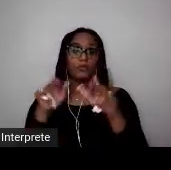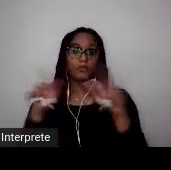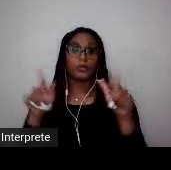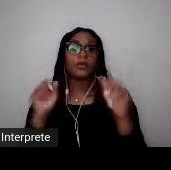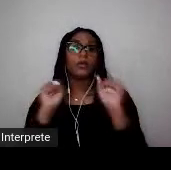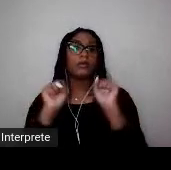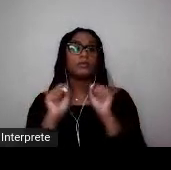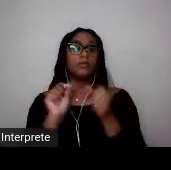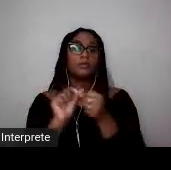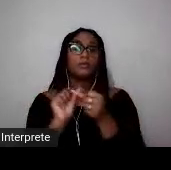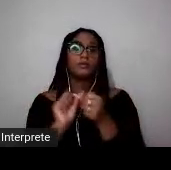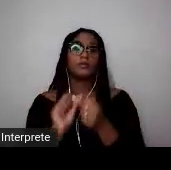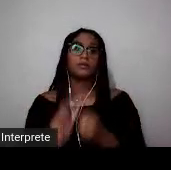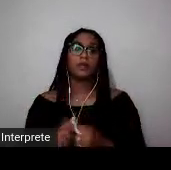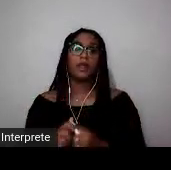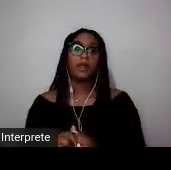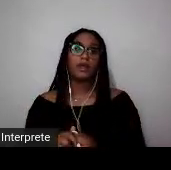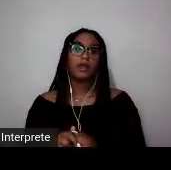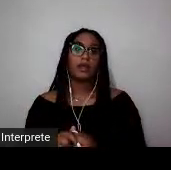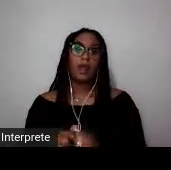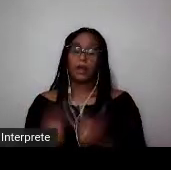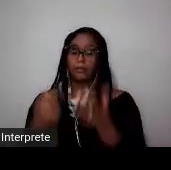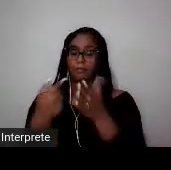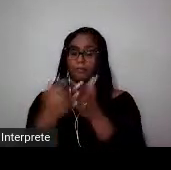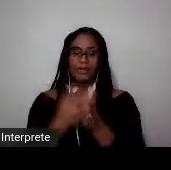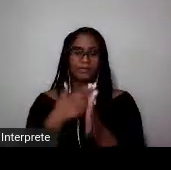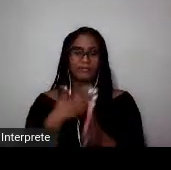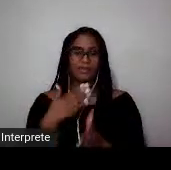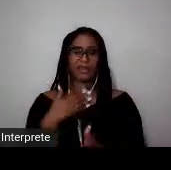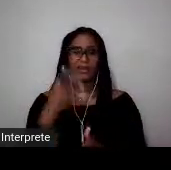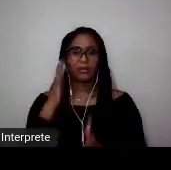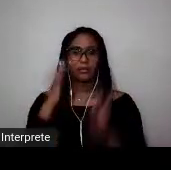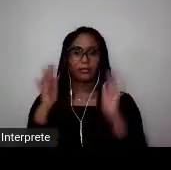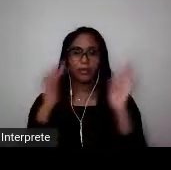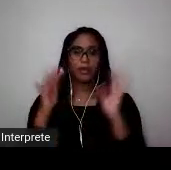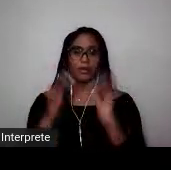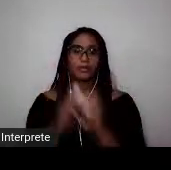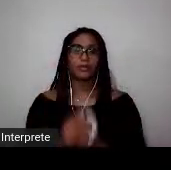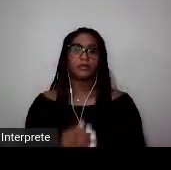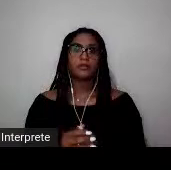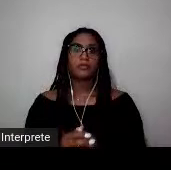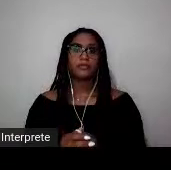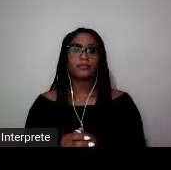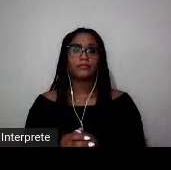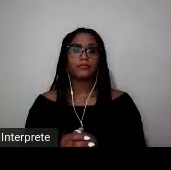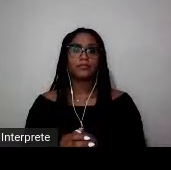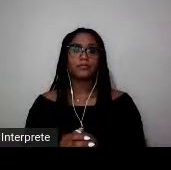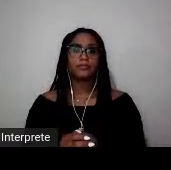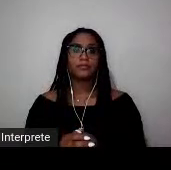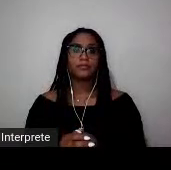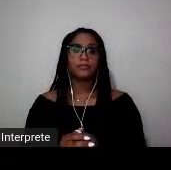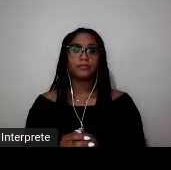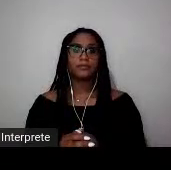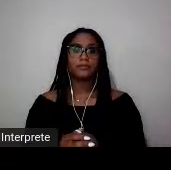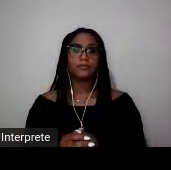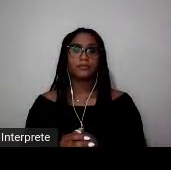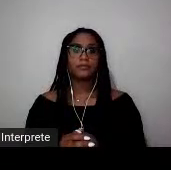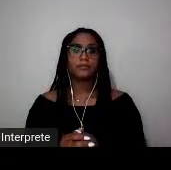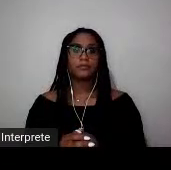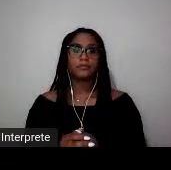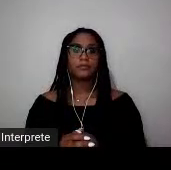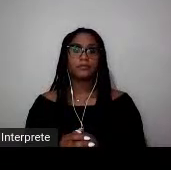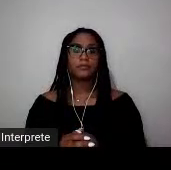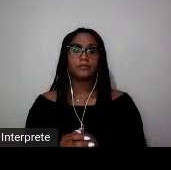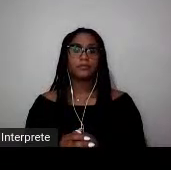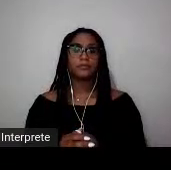Me pergunto, então, em que medida essa afirmação, esse divisor de águas, assim dada de maneira tão apressada